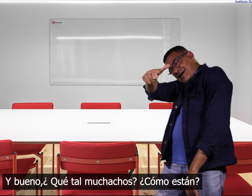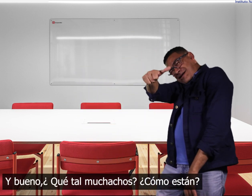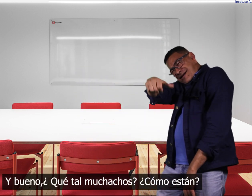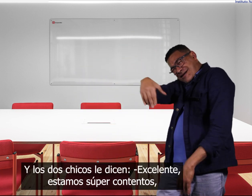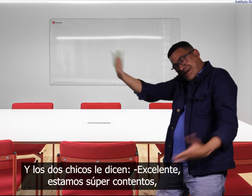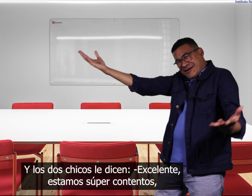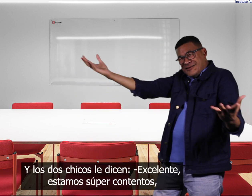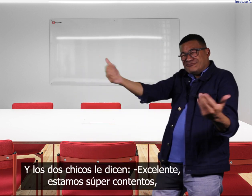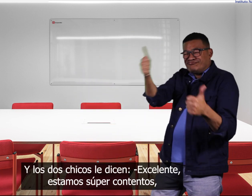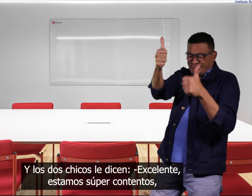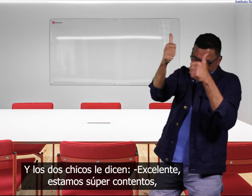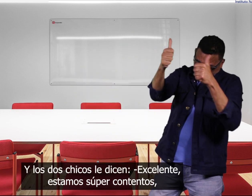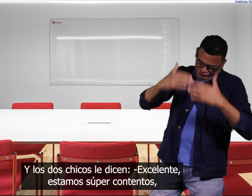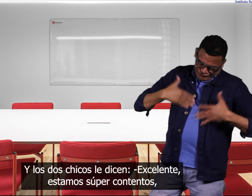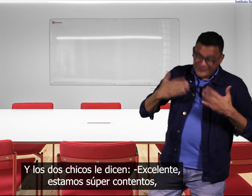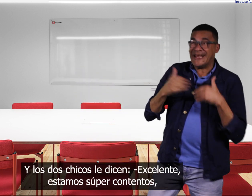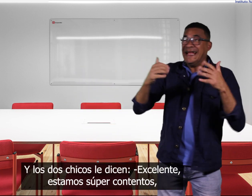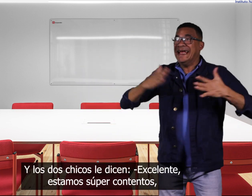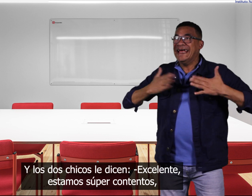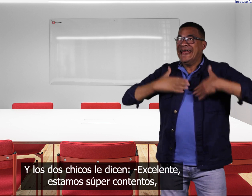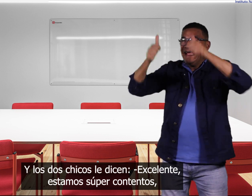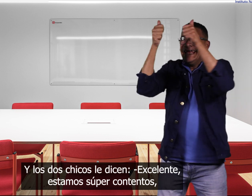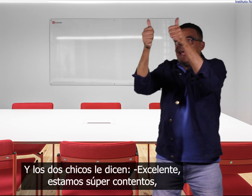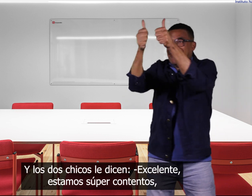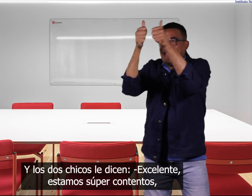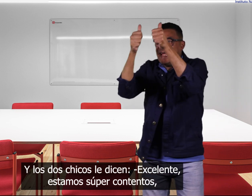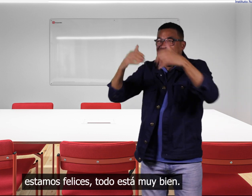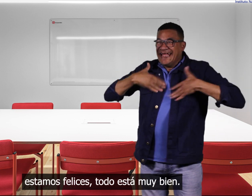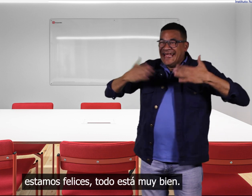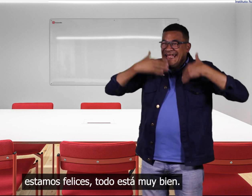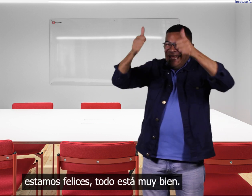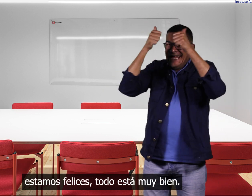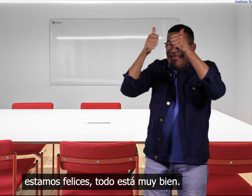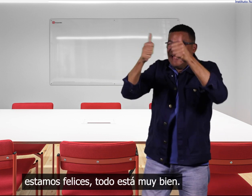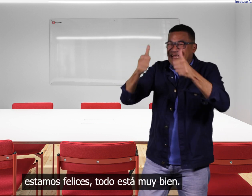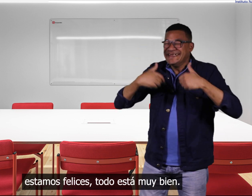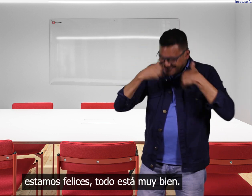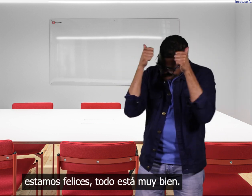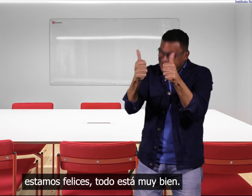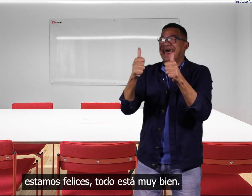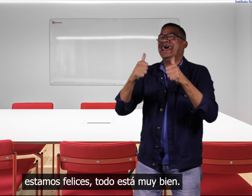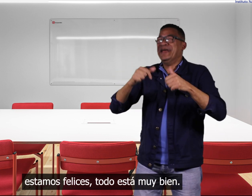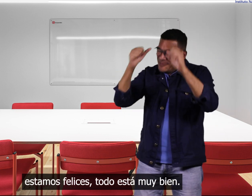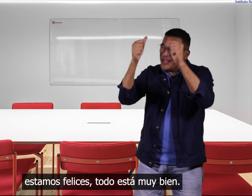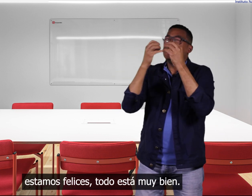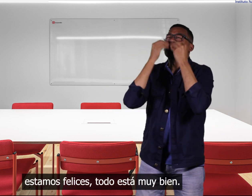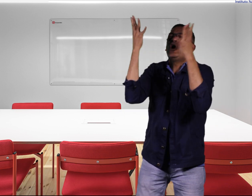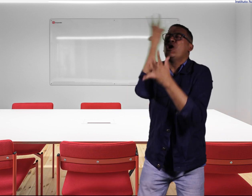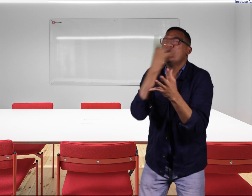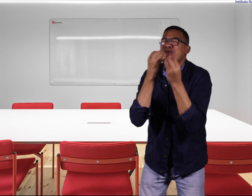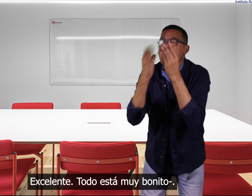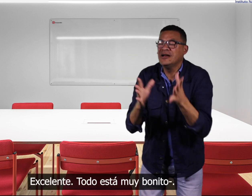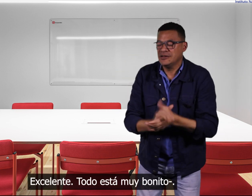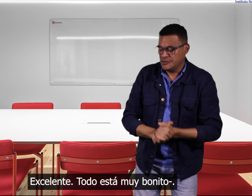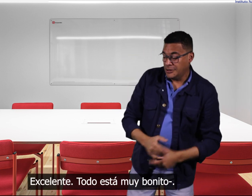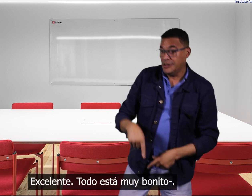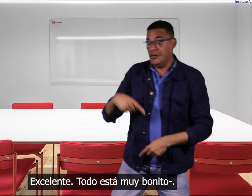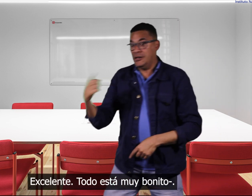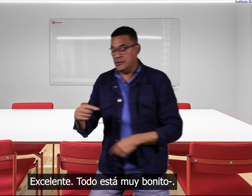y los dos chicos le dicen excelente estamos súper contentos estamos felices todo está muy bien excelente todo está muy